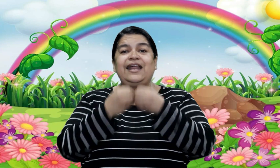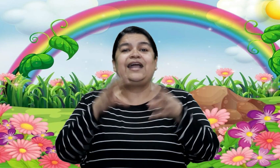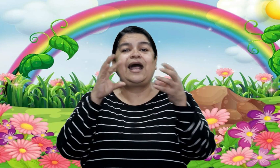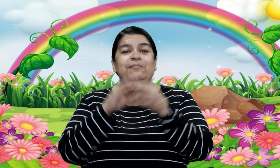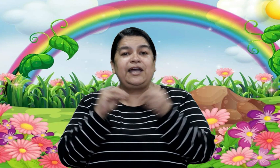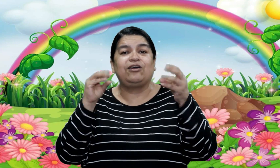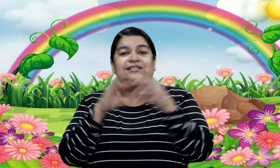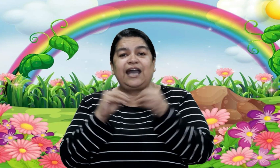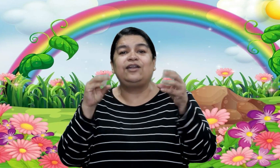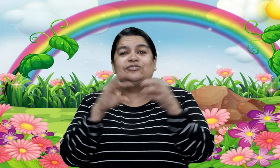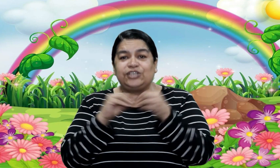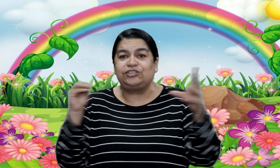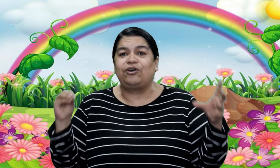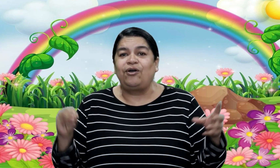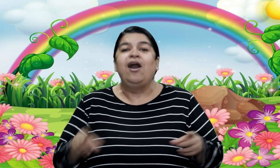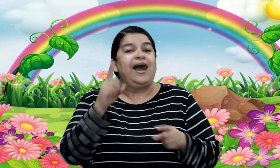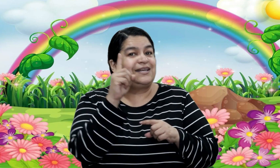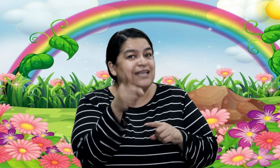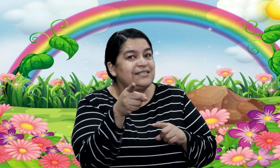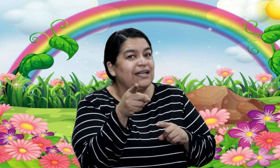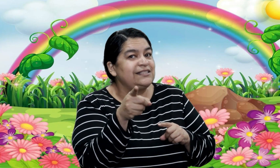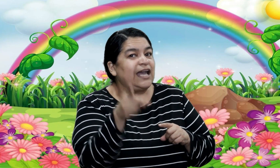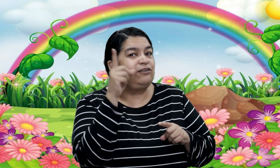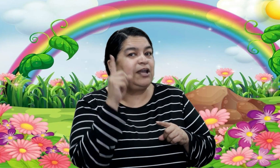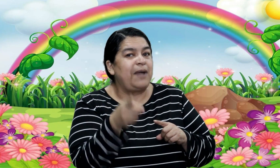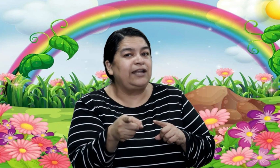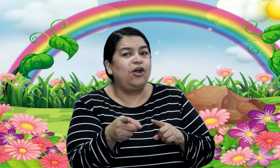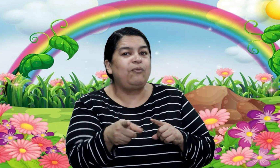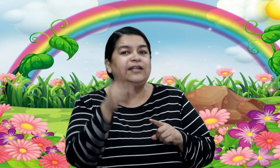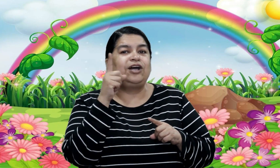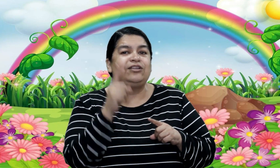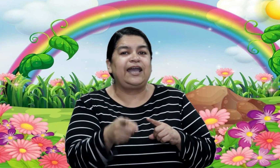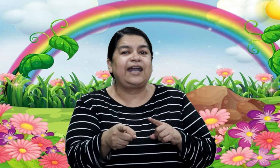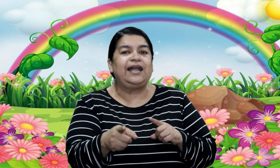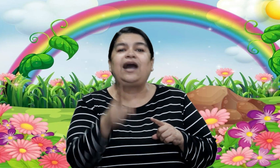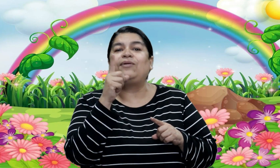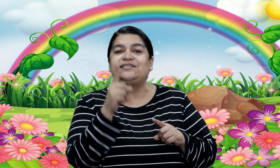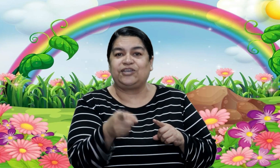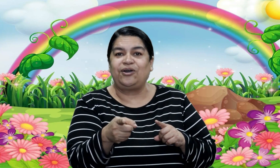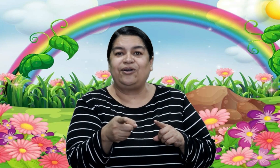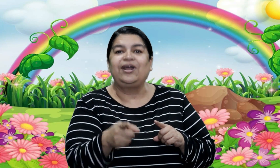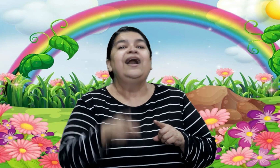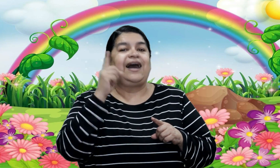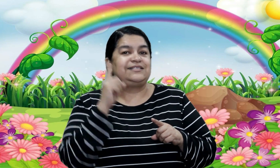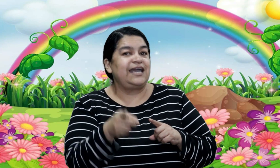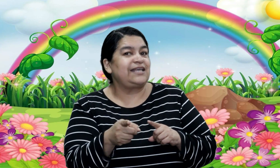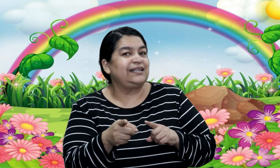era el mero cascaroncito Así es el cristiano hermano cuando deja la abrasión, así es el